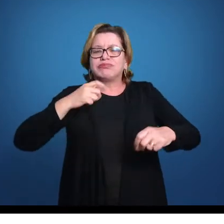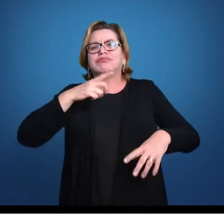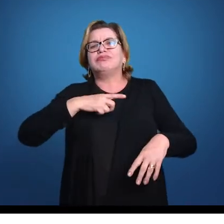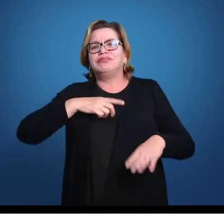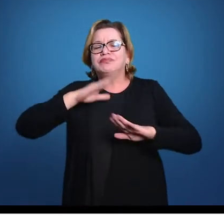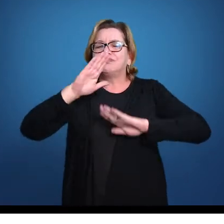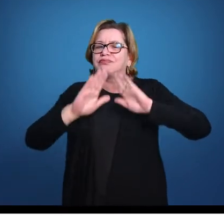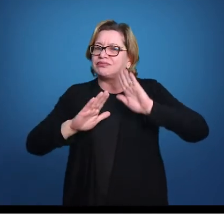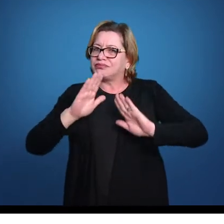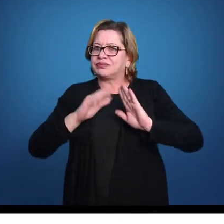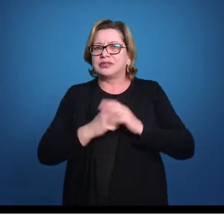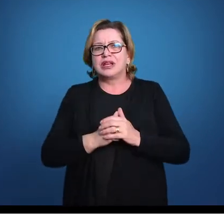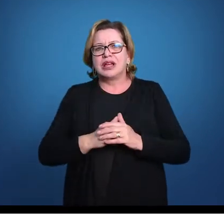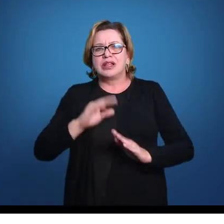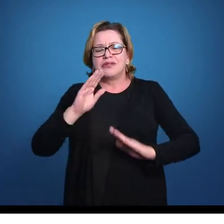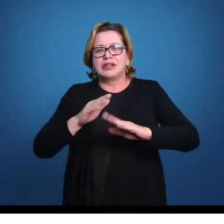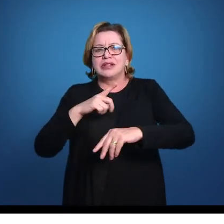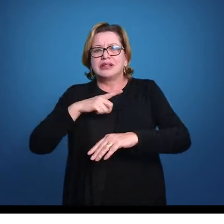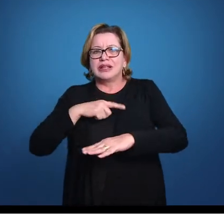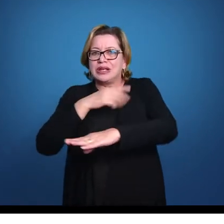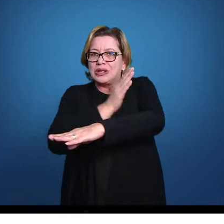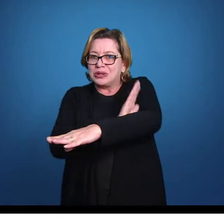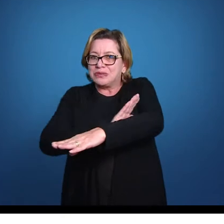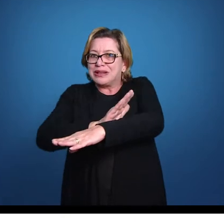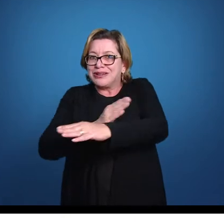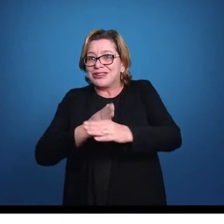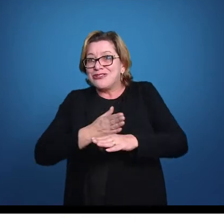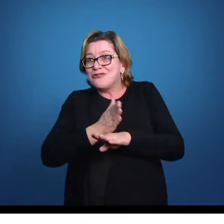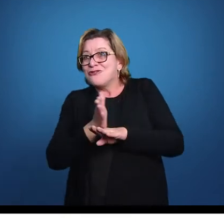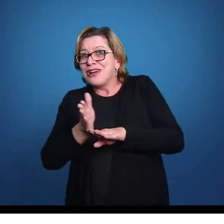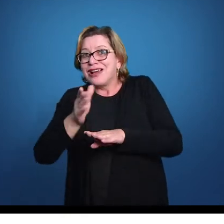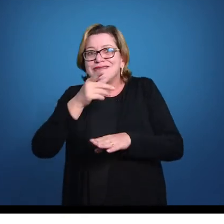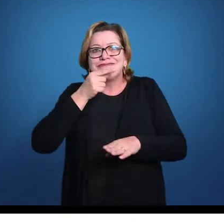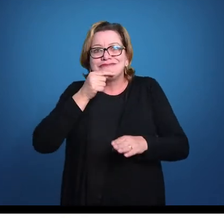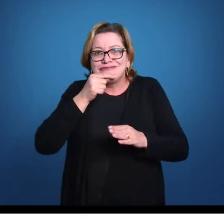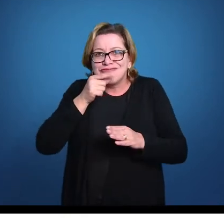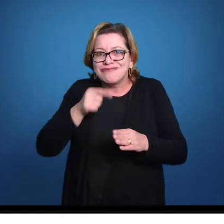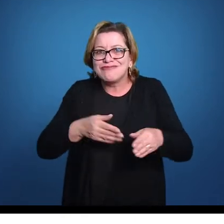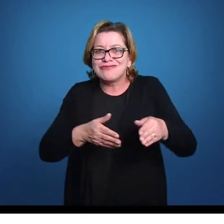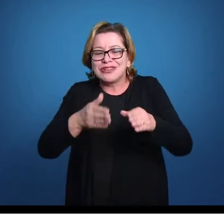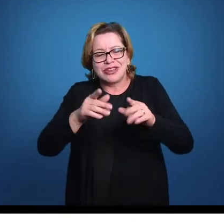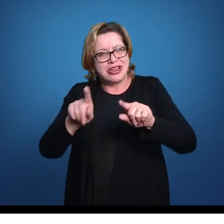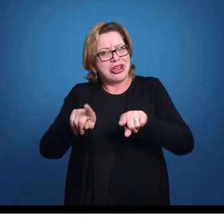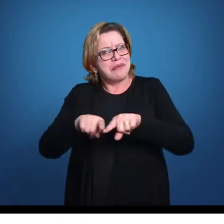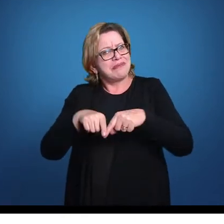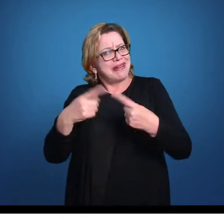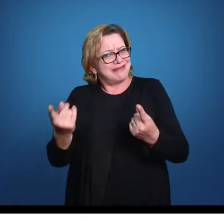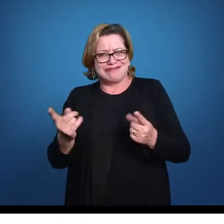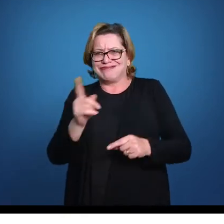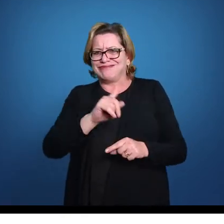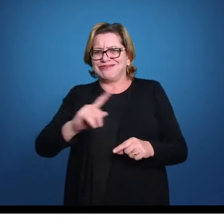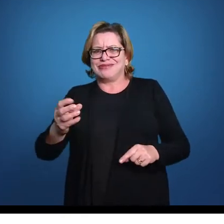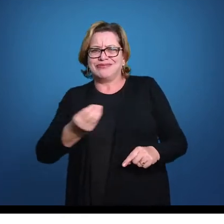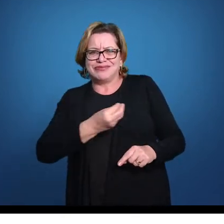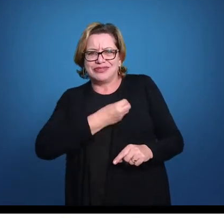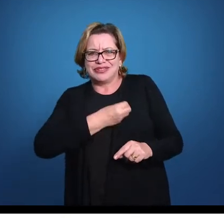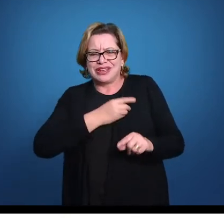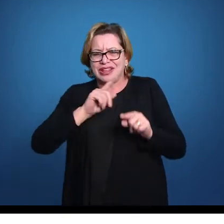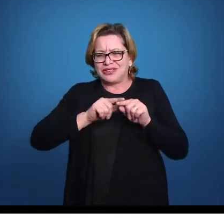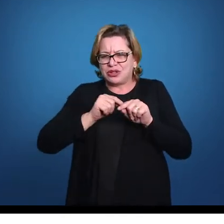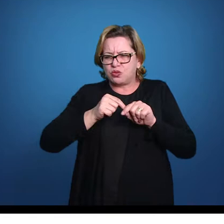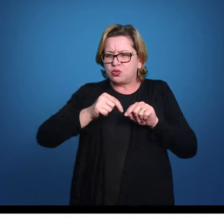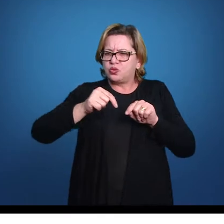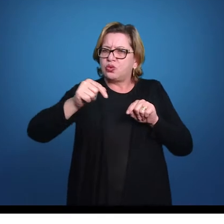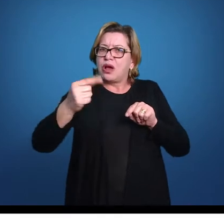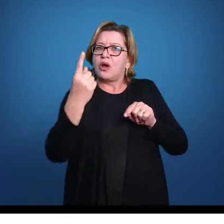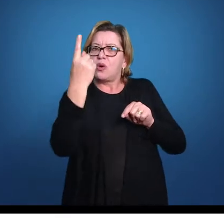E eventualmente tem algum tubarão que entra rio acima, mas ele não mora nesse rio, ele não costuma morar, tem registro de até 1 quilômetro,